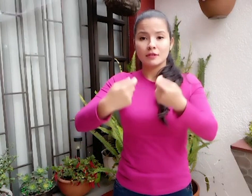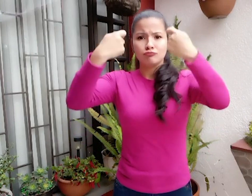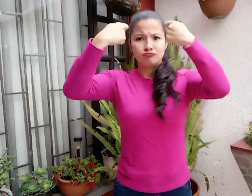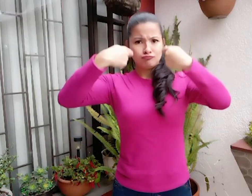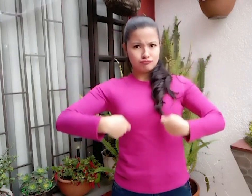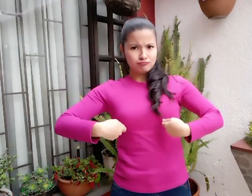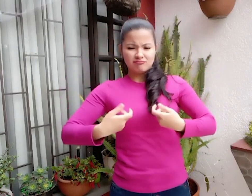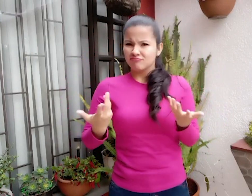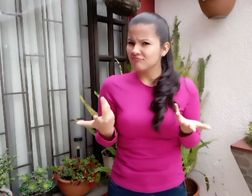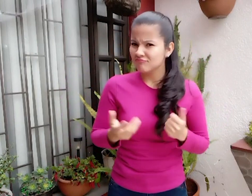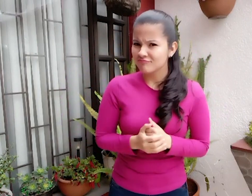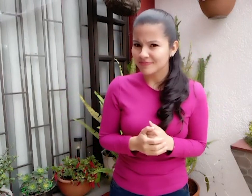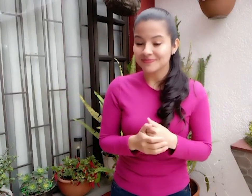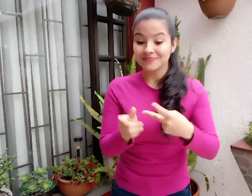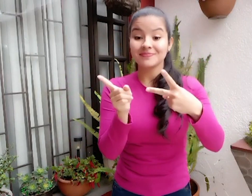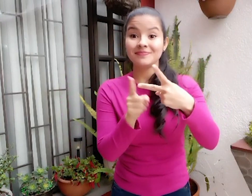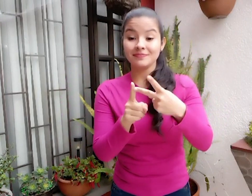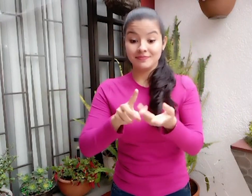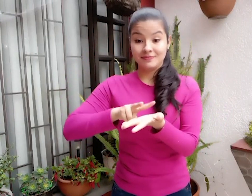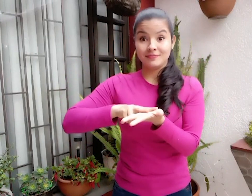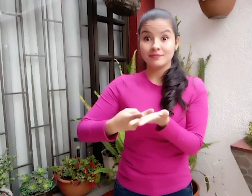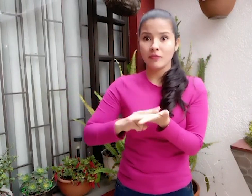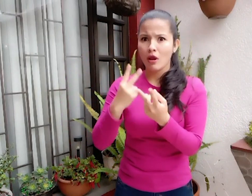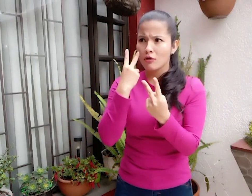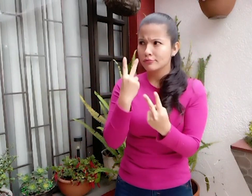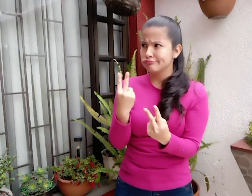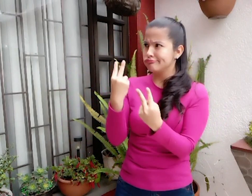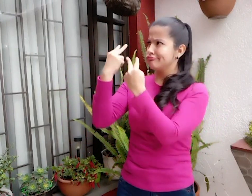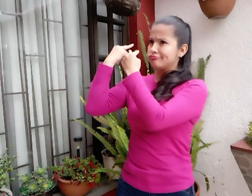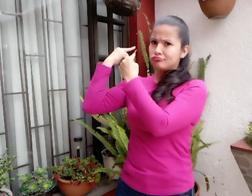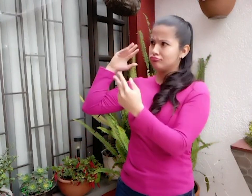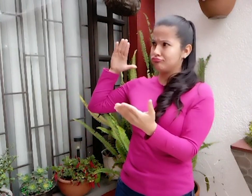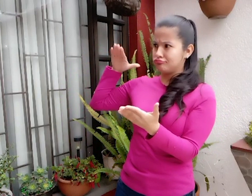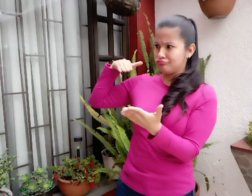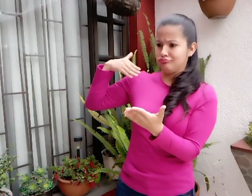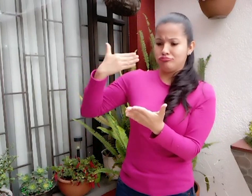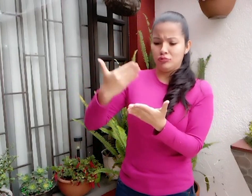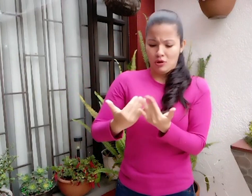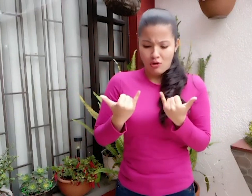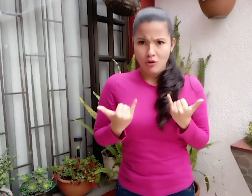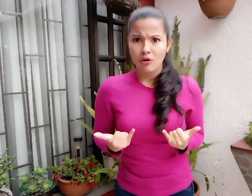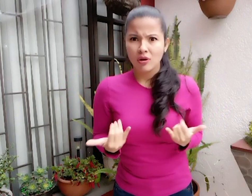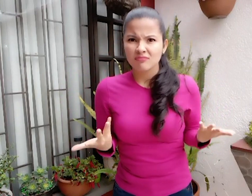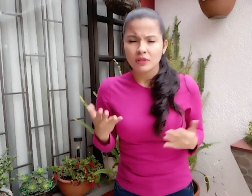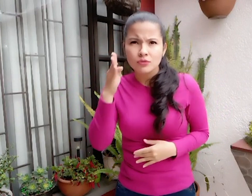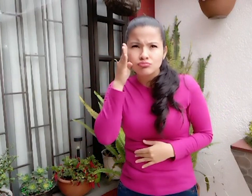el rol del intérprete, el pasado, el presente y el futuro